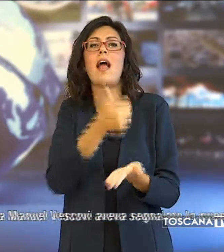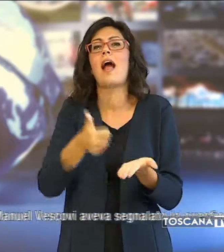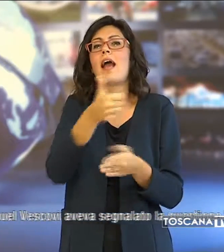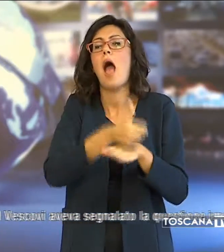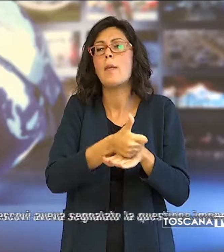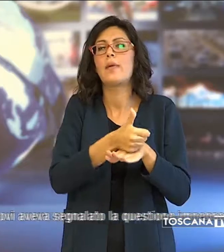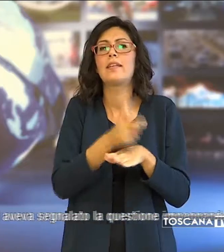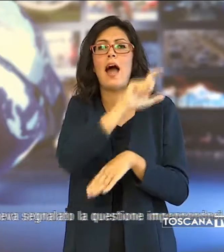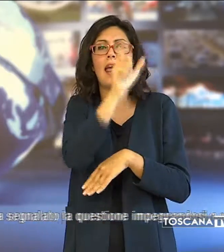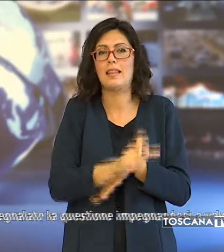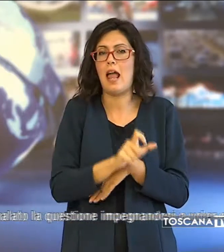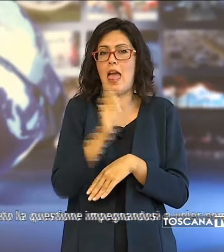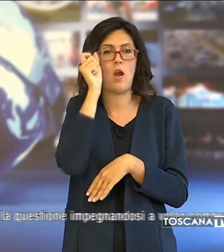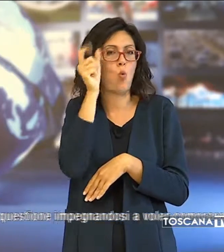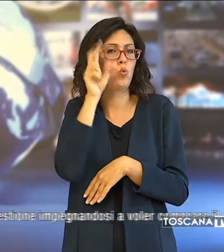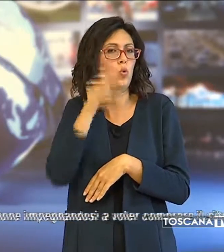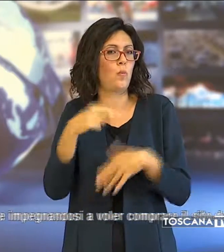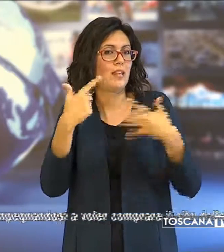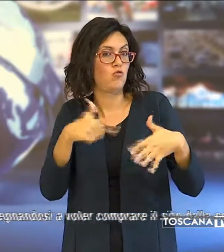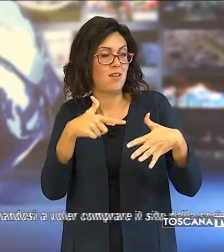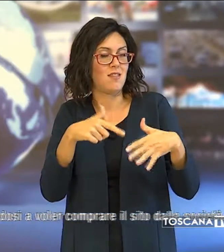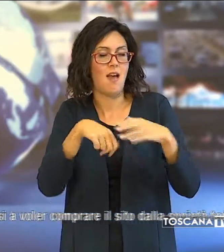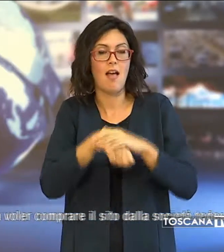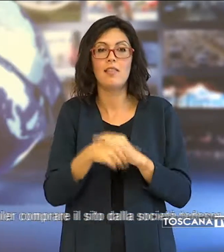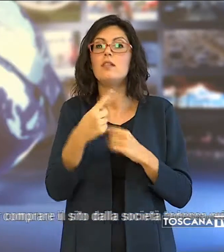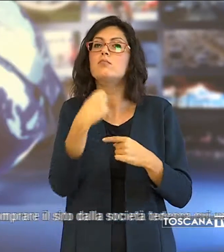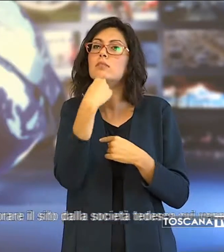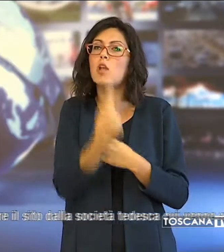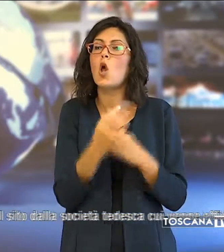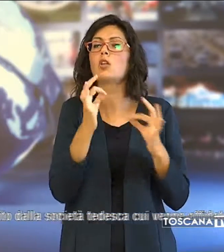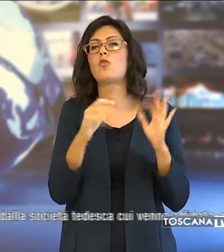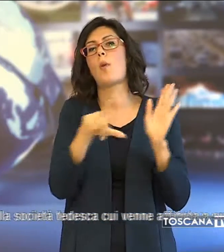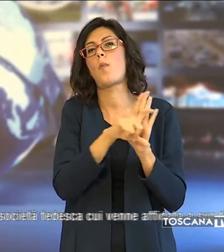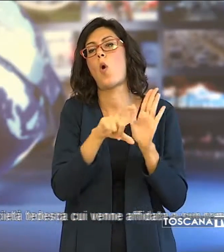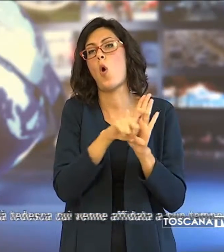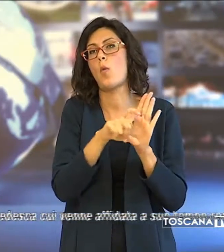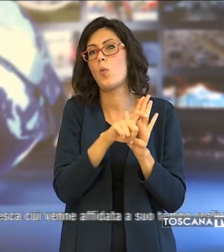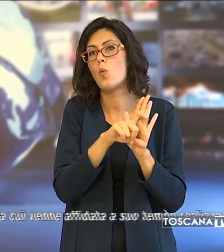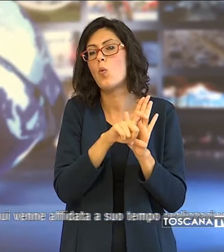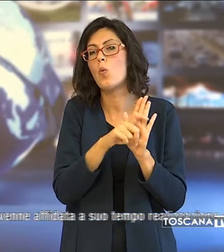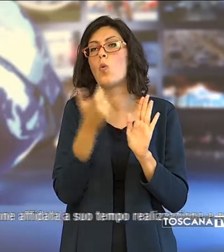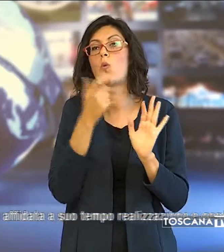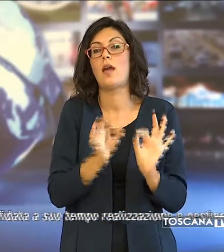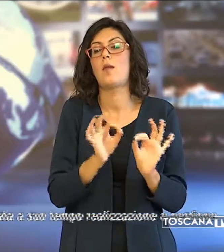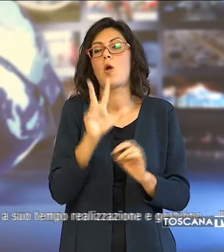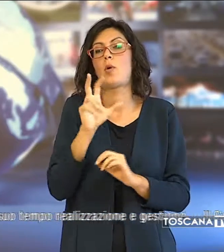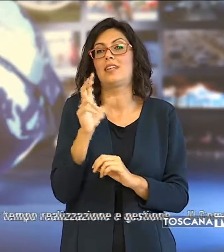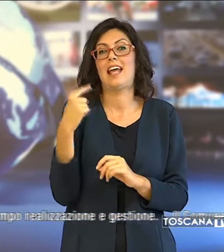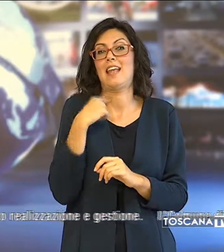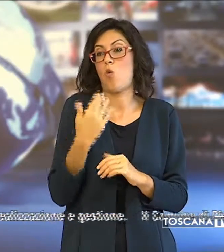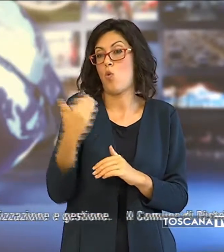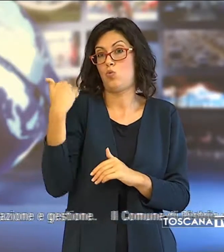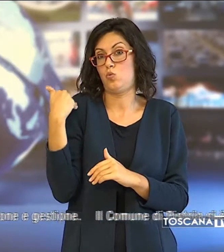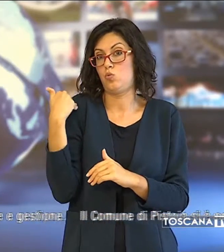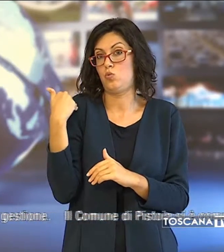nel 2017. Lo riferiscono fonti del Comune, dopo che il 30 agosto scorso il